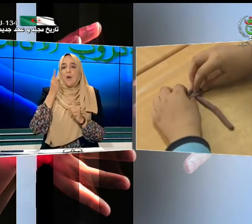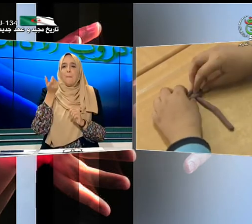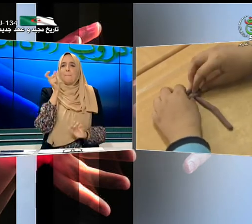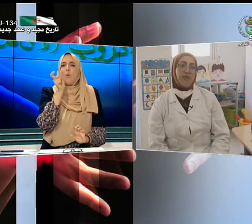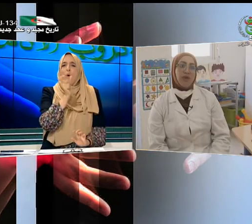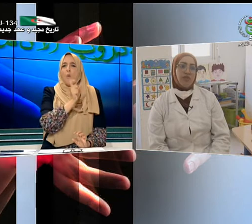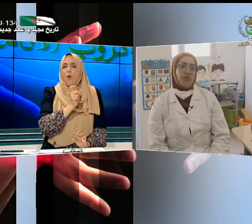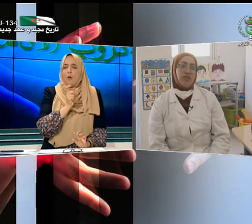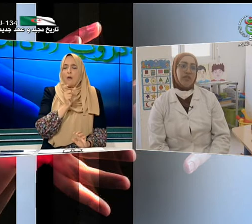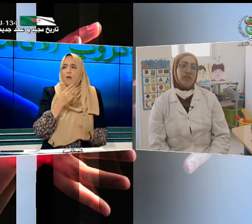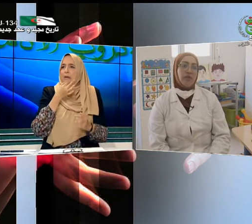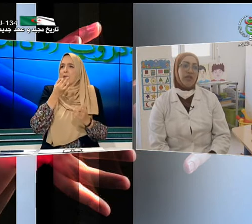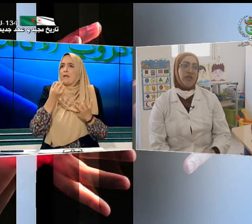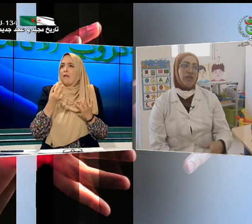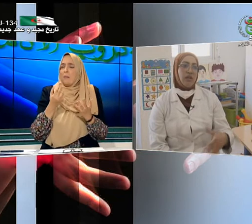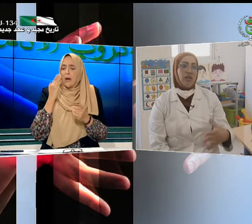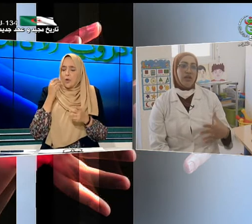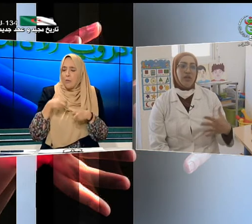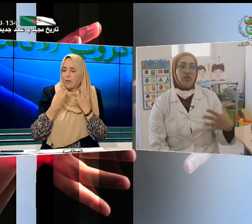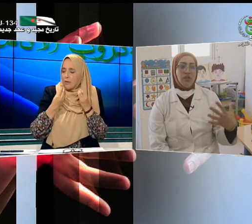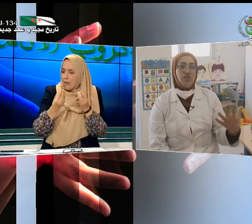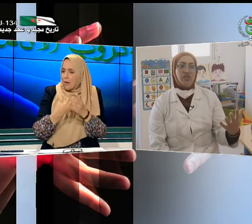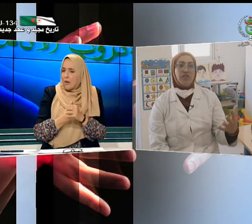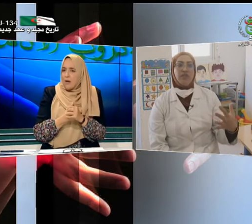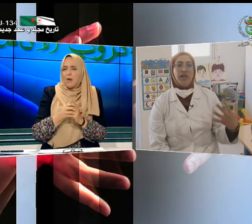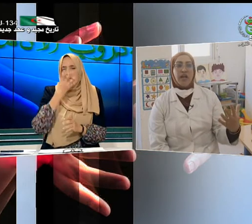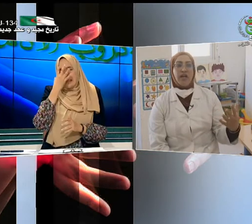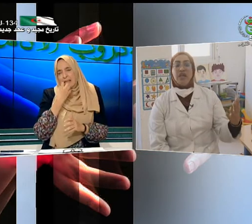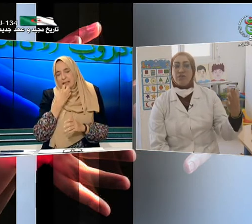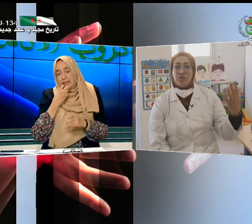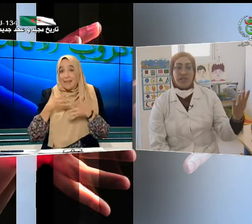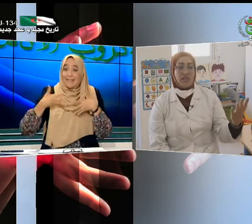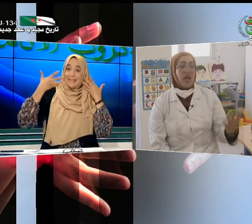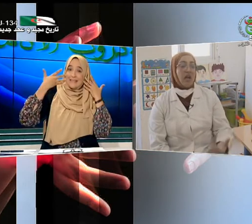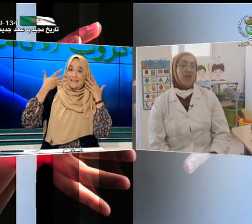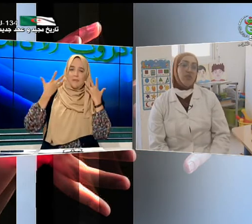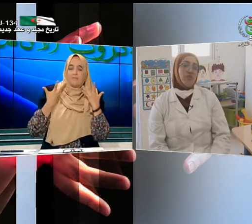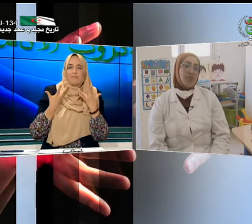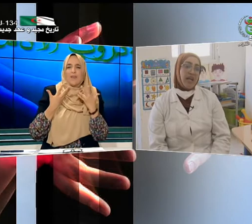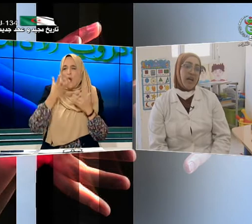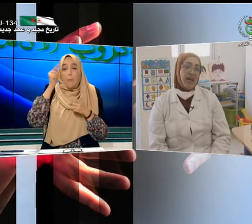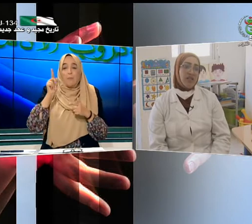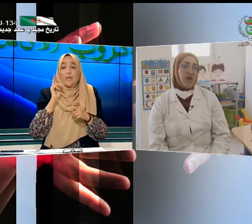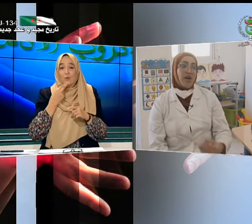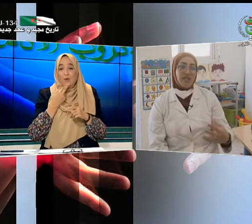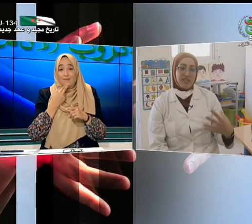مثل الحزن والفرح والعصر الواسط هذه المصطلحات خاصة